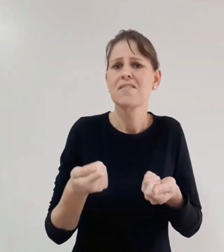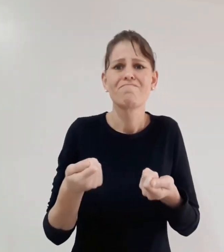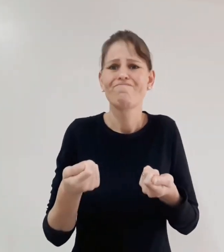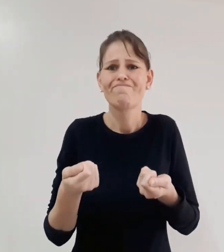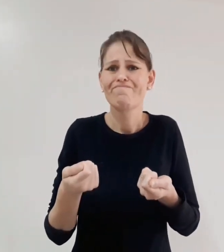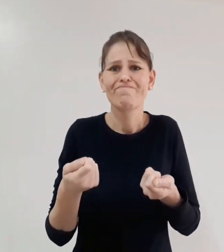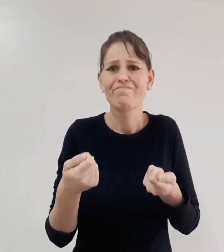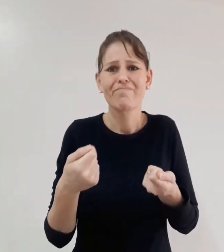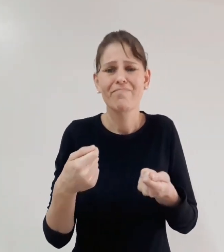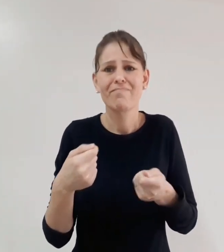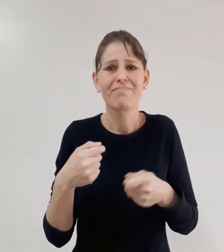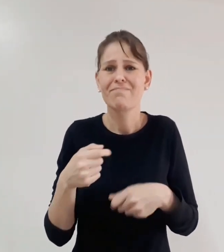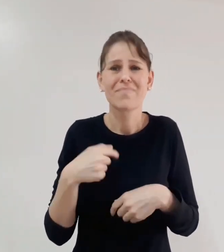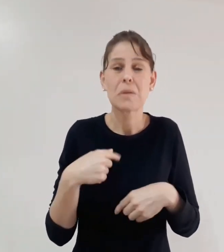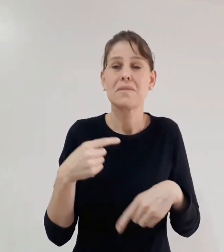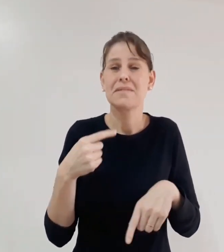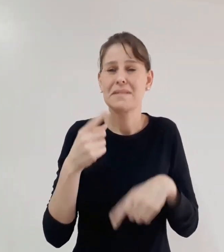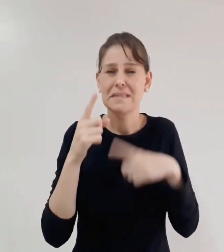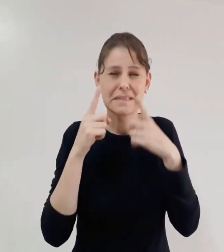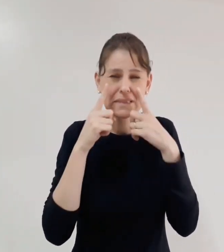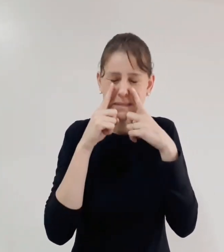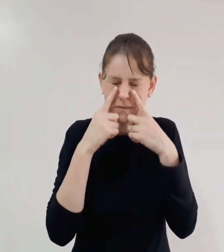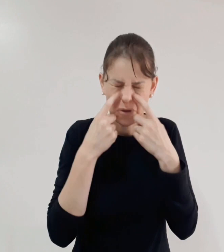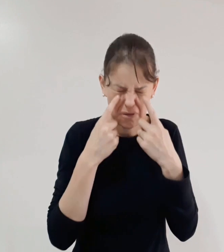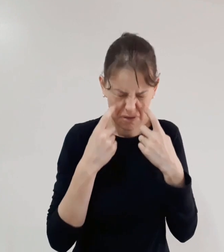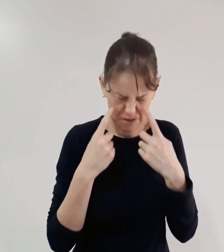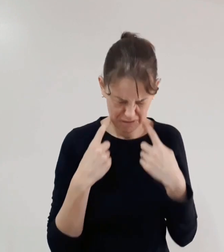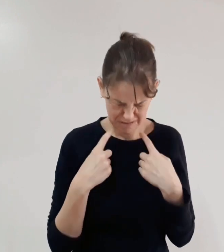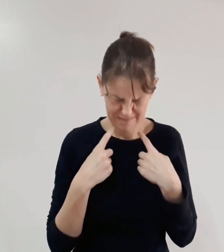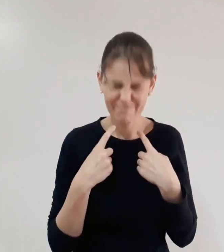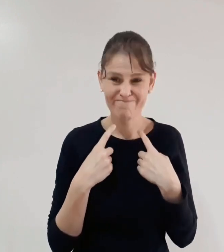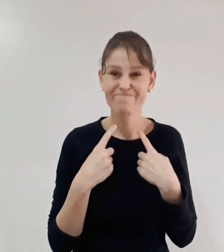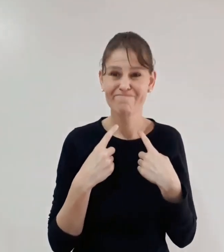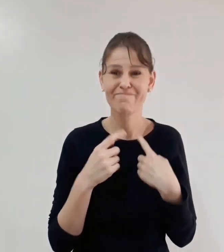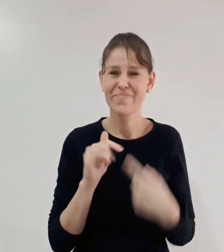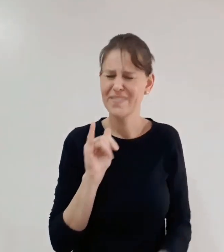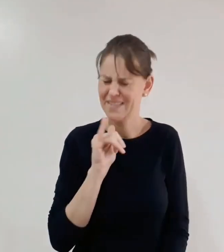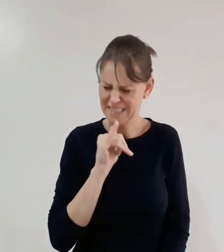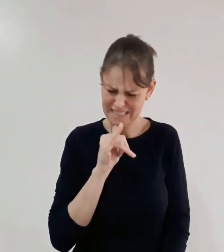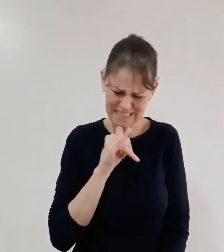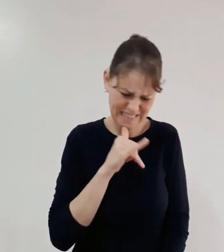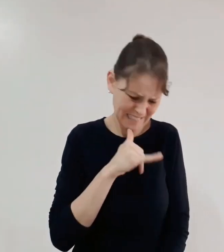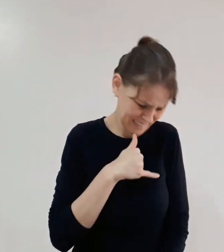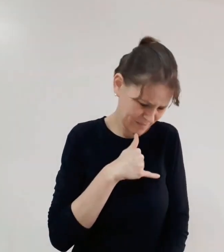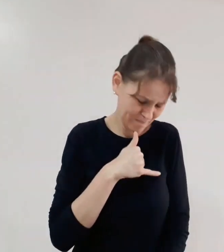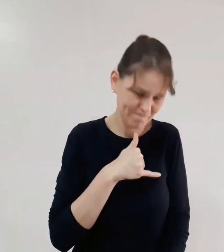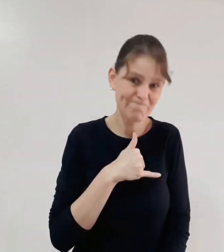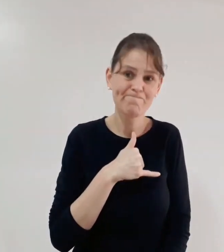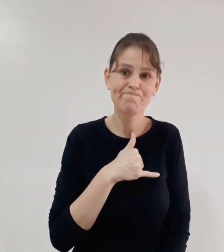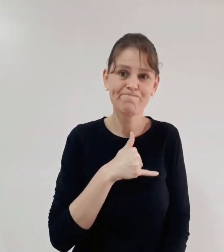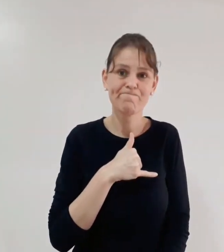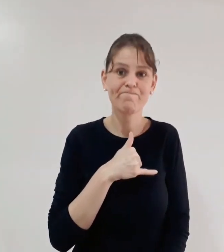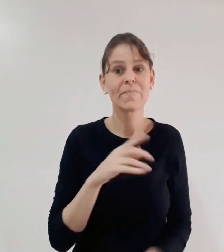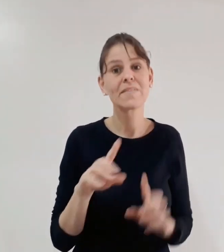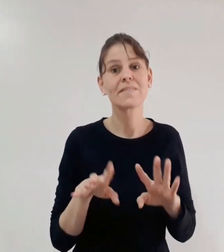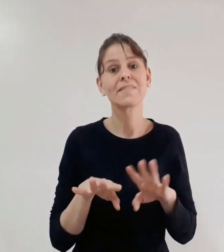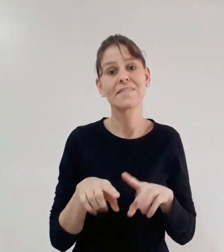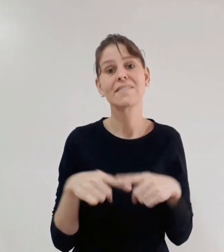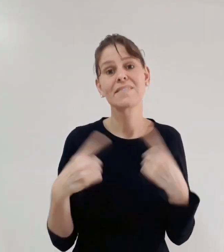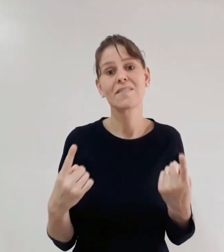foi algo decepcionante para mim. Eu cheguei a chorar mesmo. Fiquei muito triste. Porque, nossa,